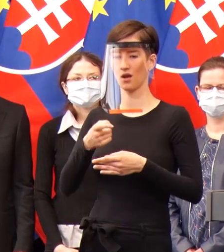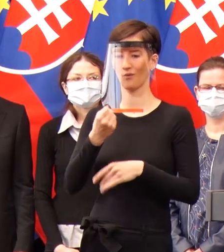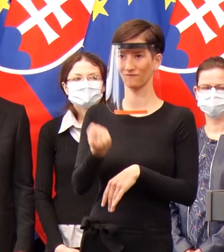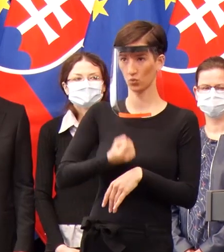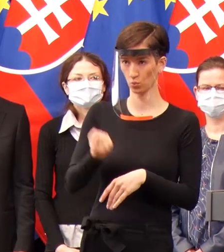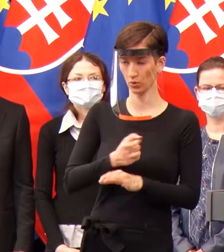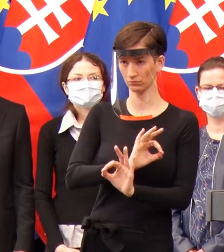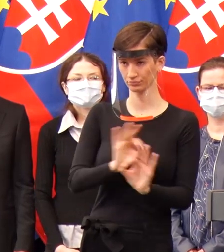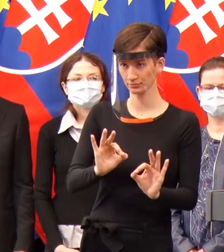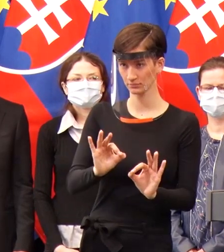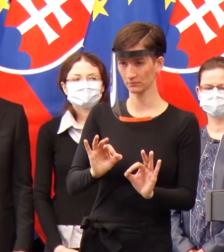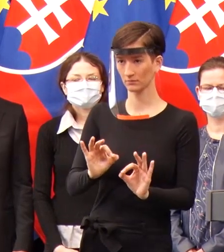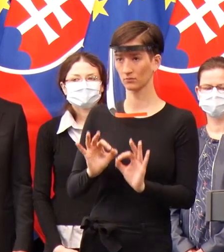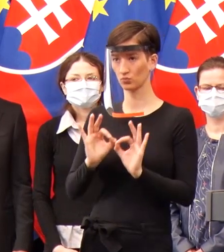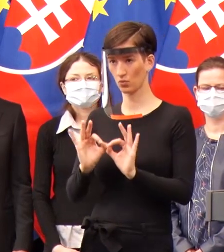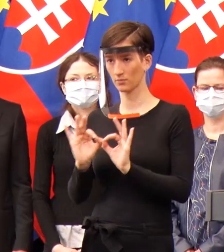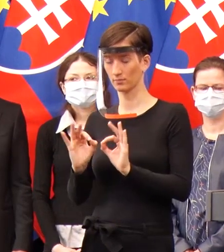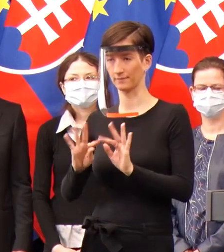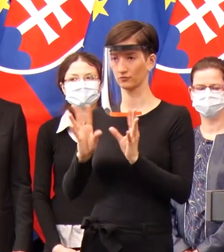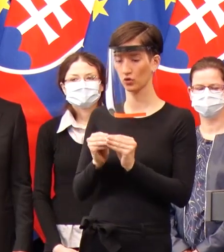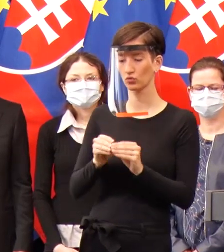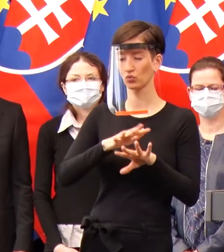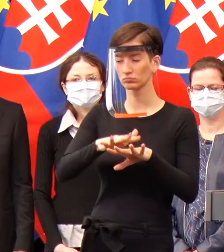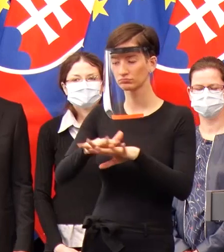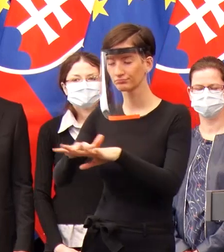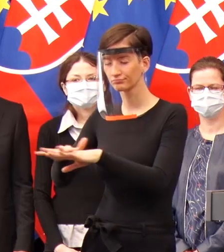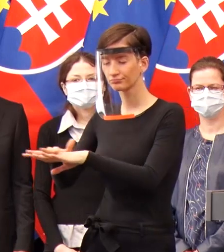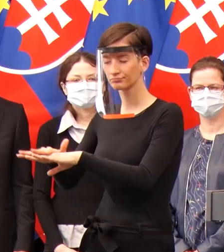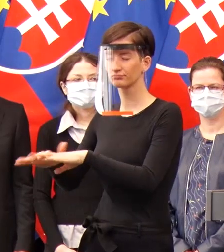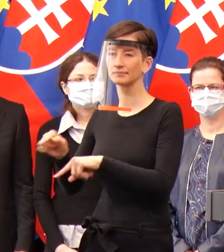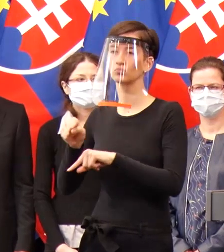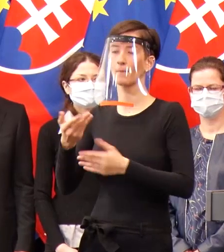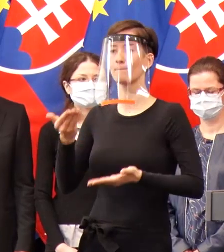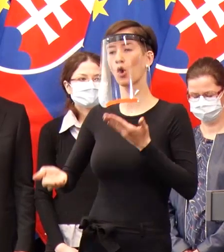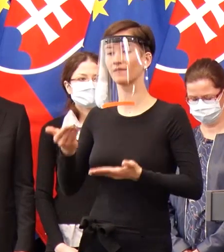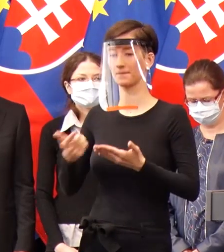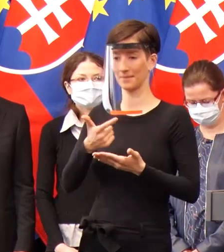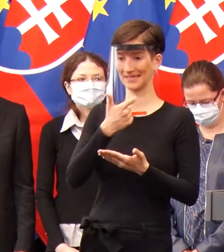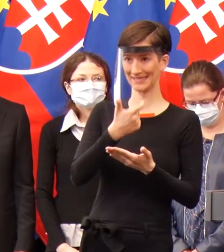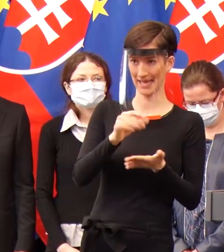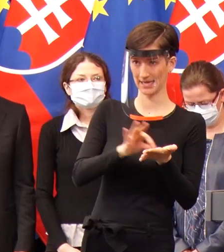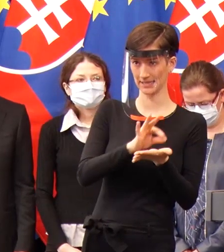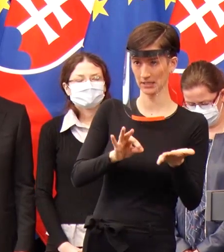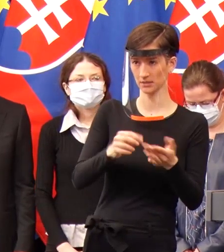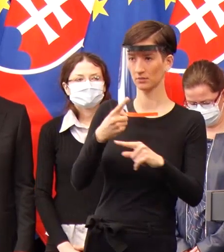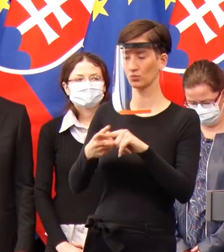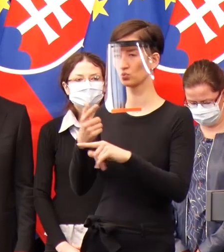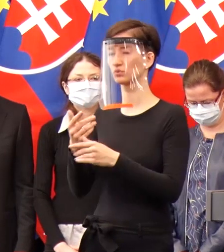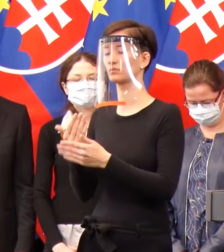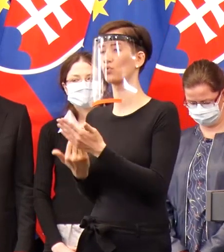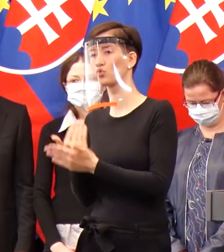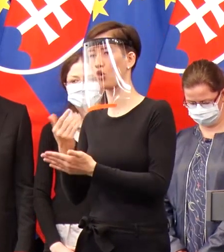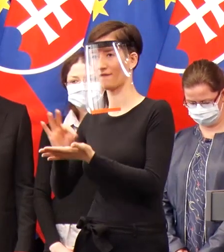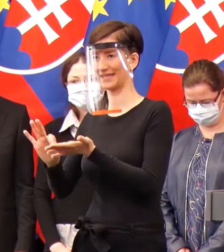novej zostavy v porovnaní s tými štandardnými, ktoré používame na